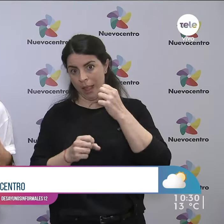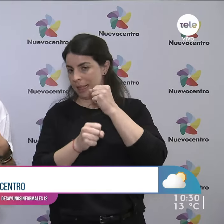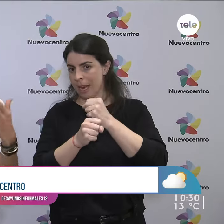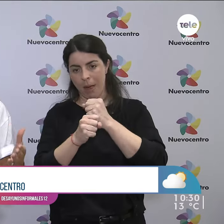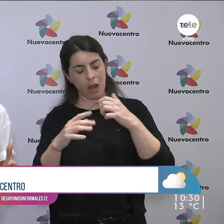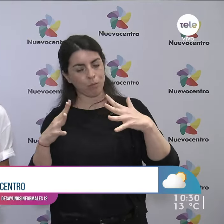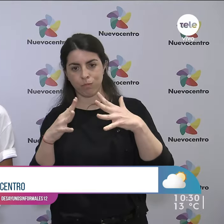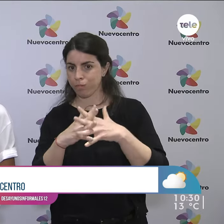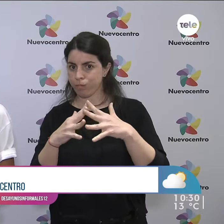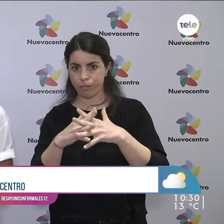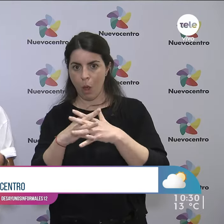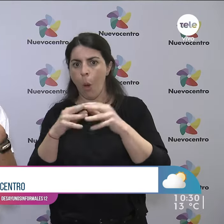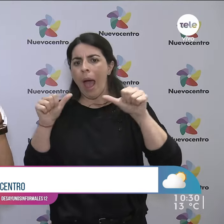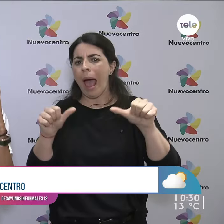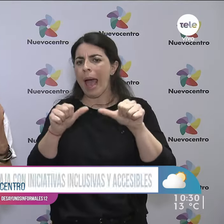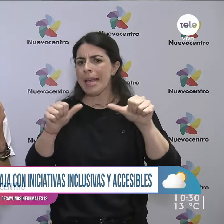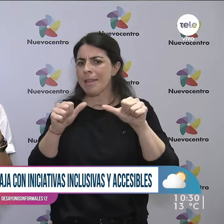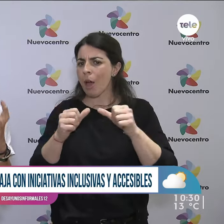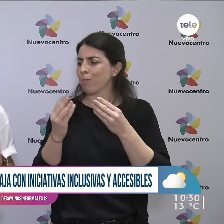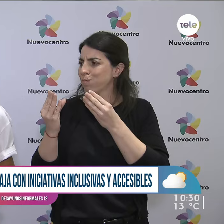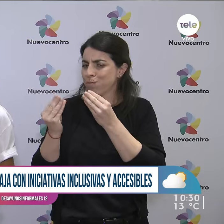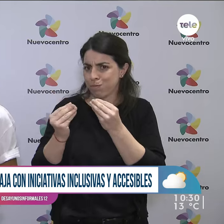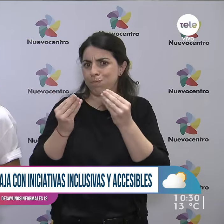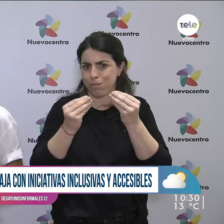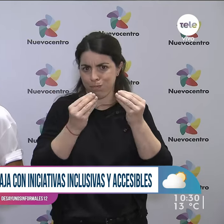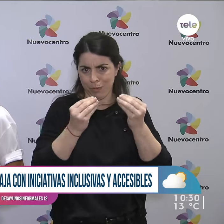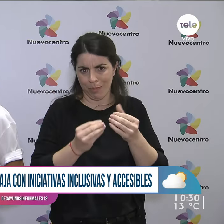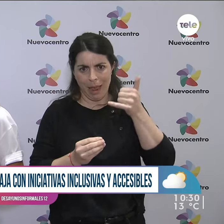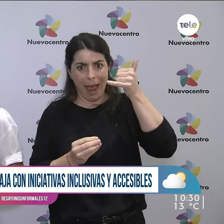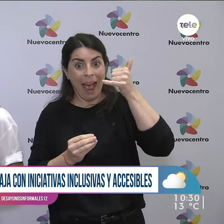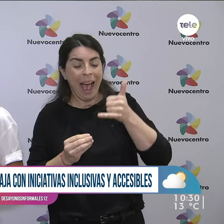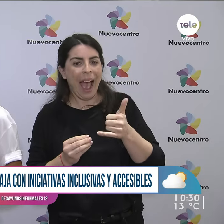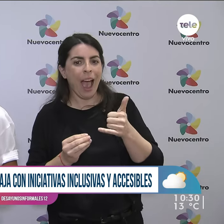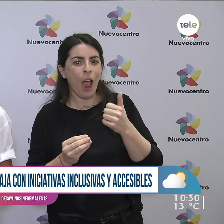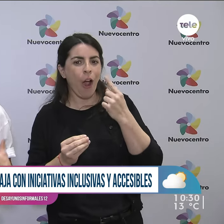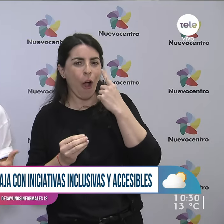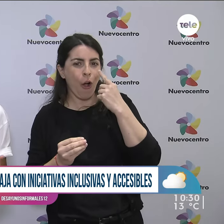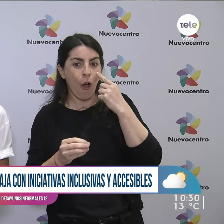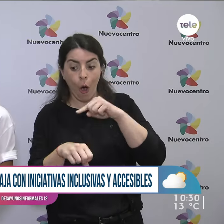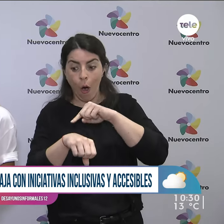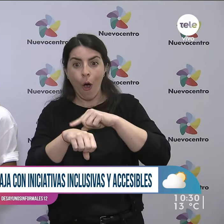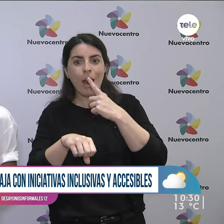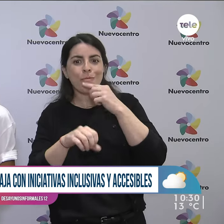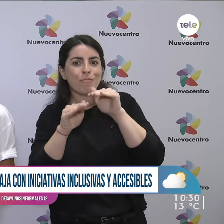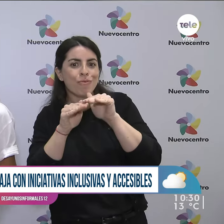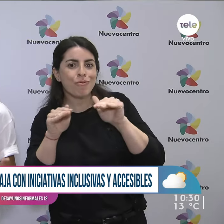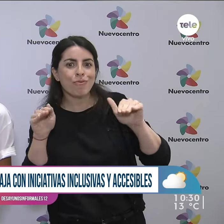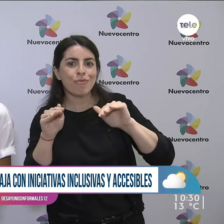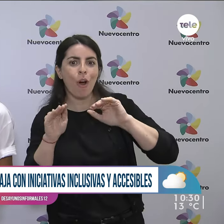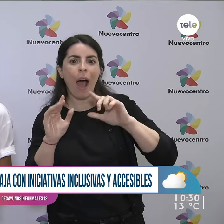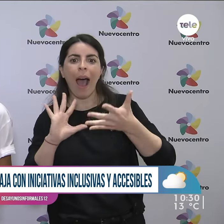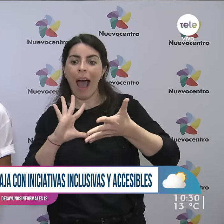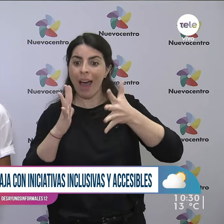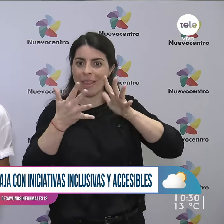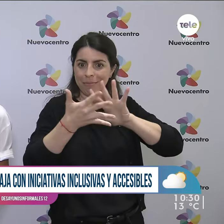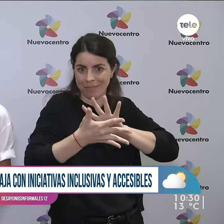Hacemos varias actividades. Tenemos como un gran ícono que es la hora silenciosa donde adaptamos el shopping para personas